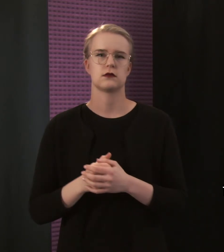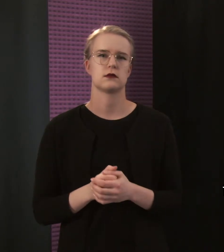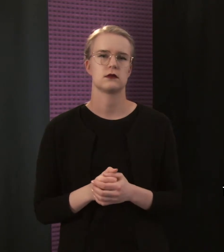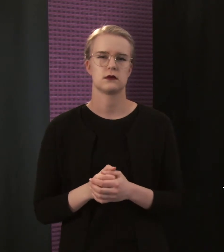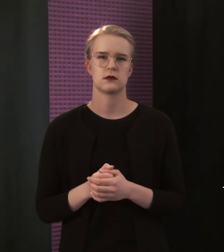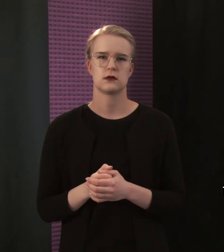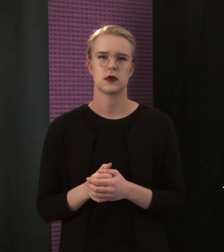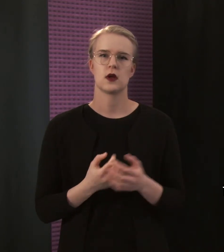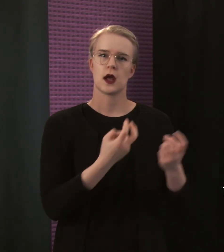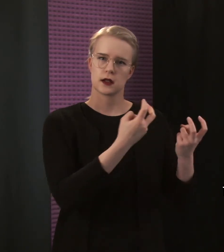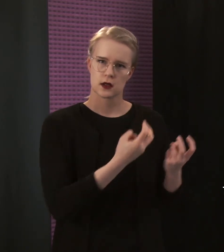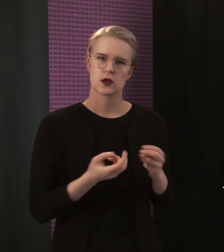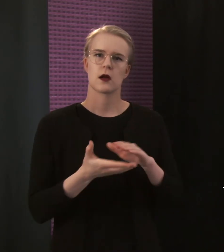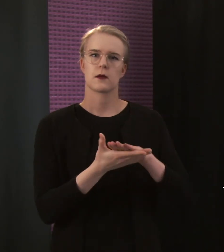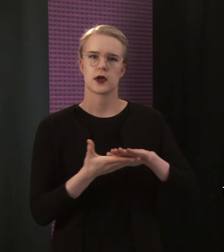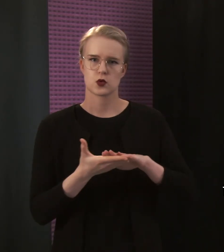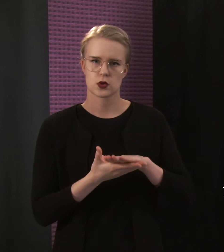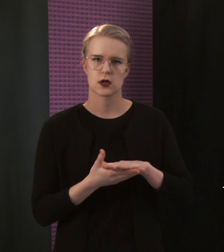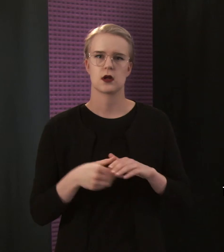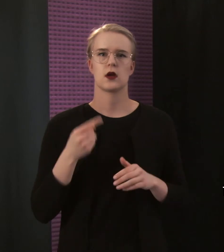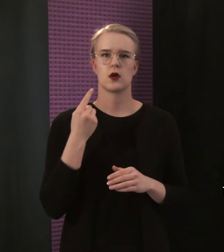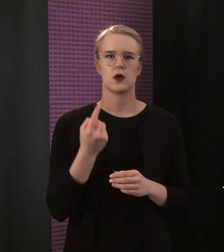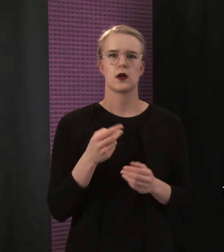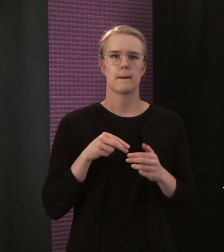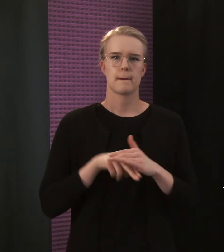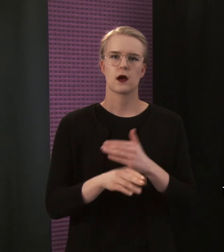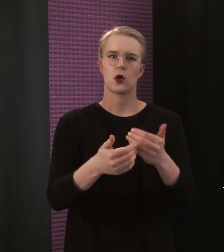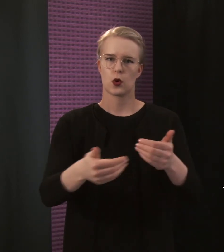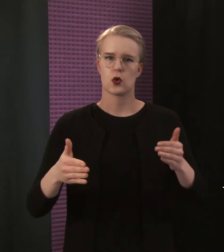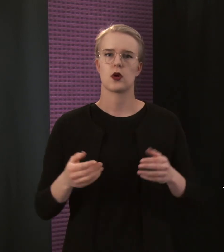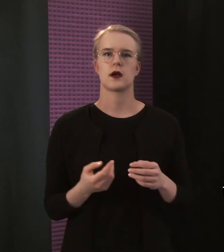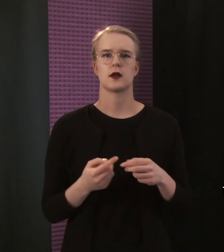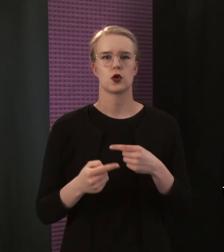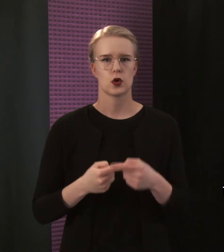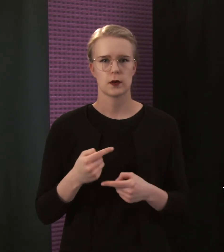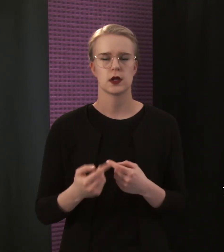Tarkastuksen perusteella yhden pakohuoneen toiminta tullaan keskeyttämään.